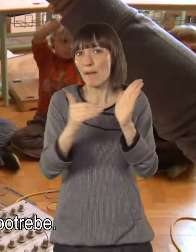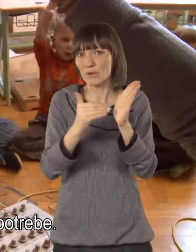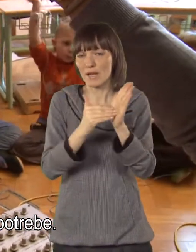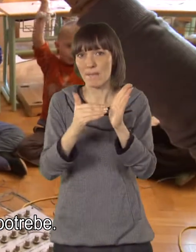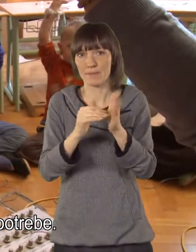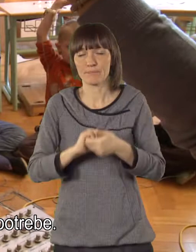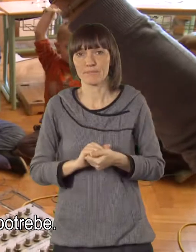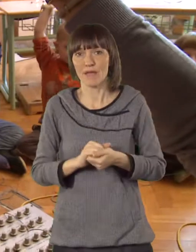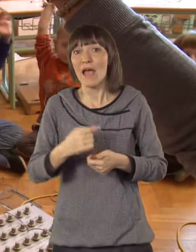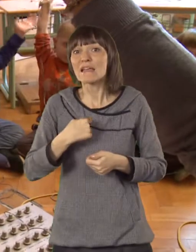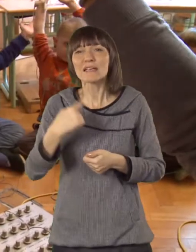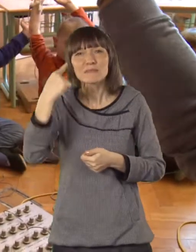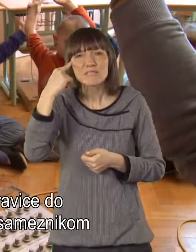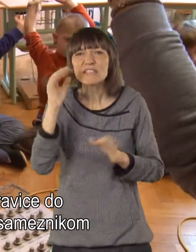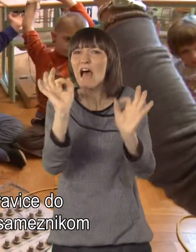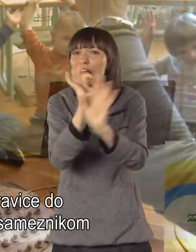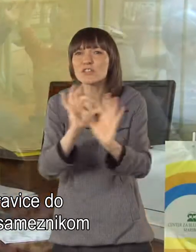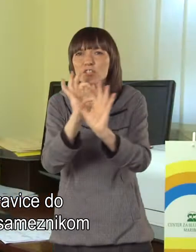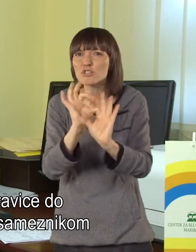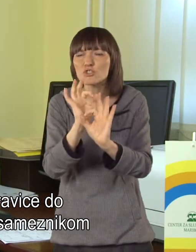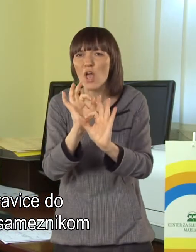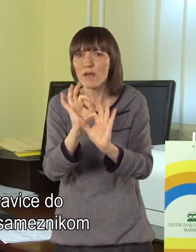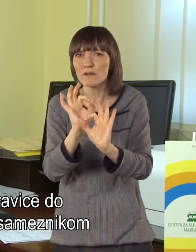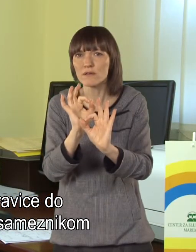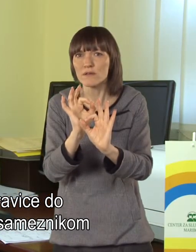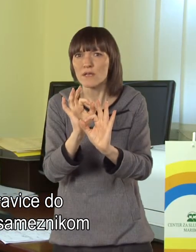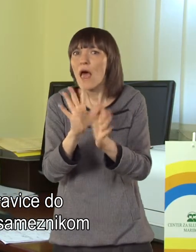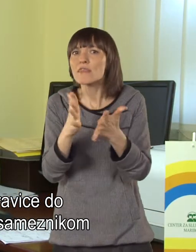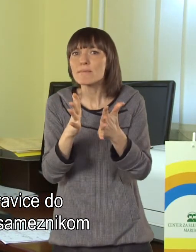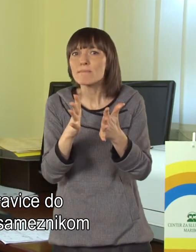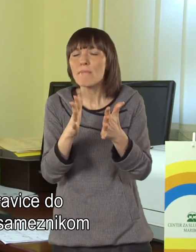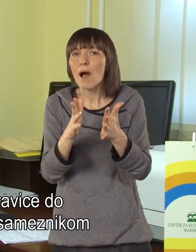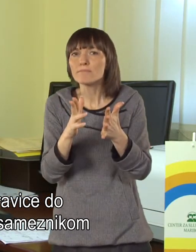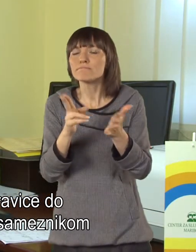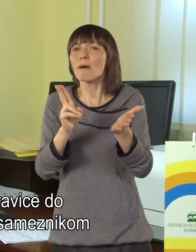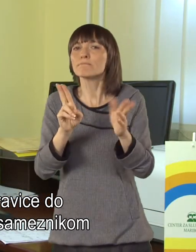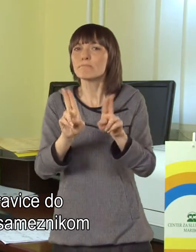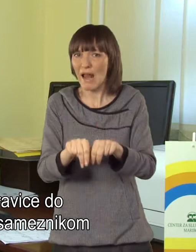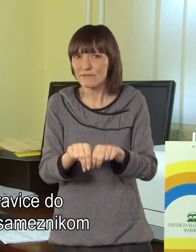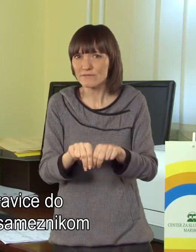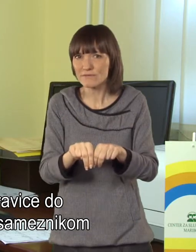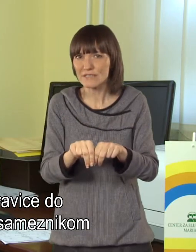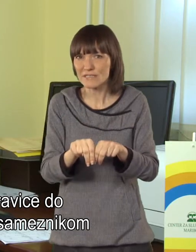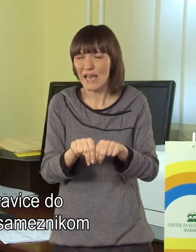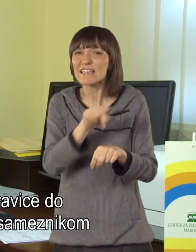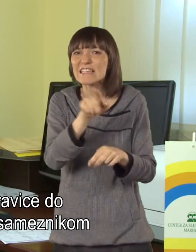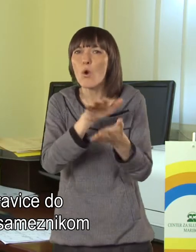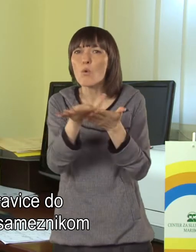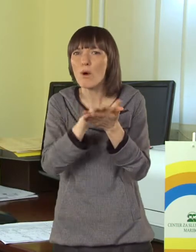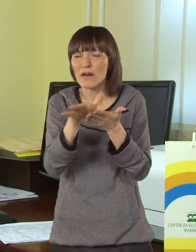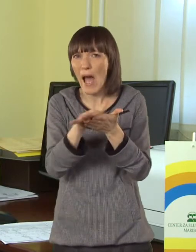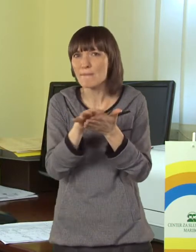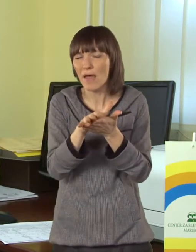specifične potrebe. Jaz mislim, da nišče pravice po uporabi znakovnega jezika